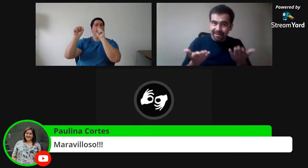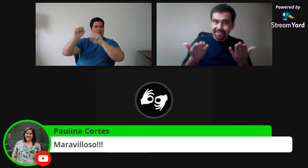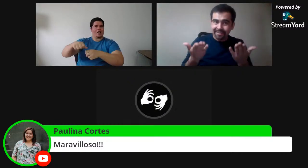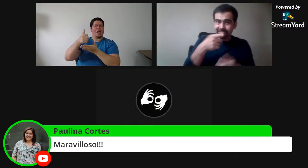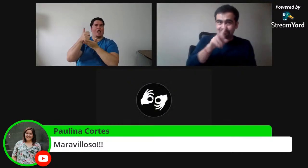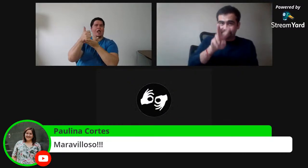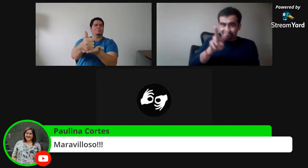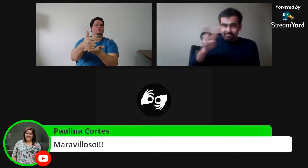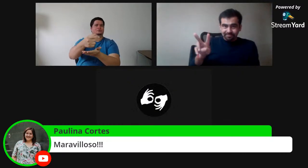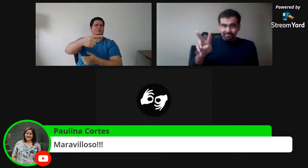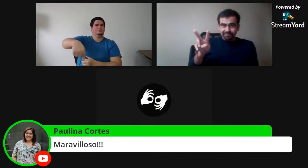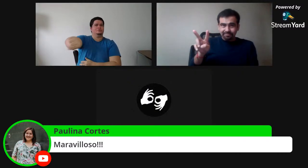¿cierto?